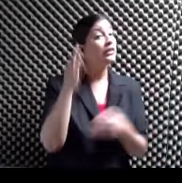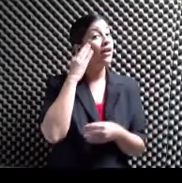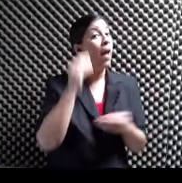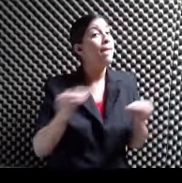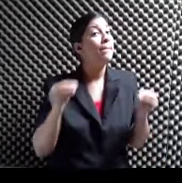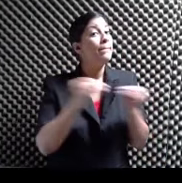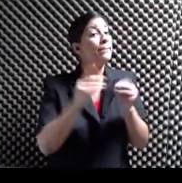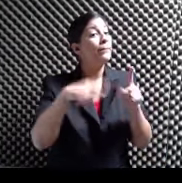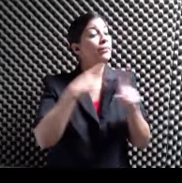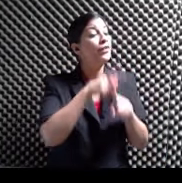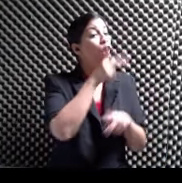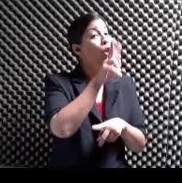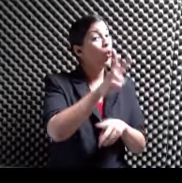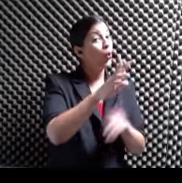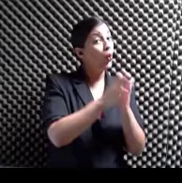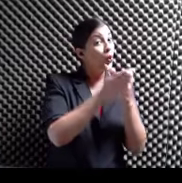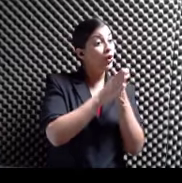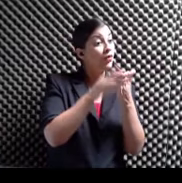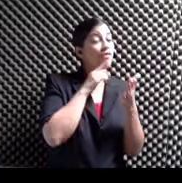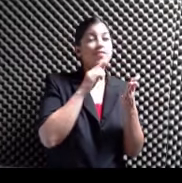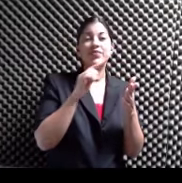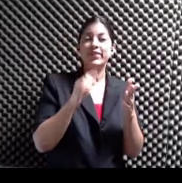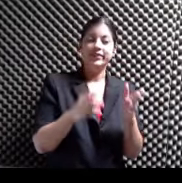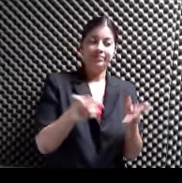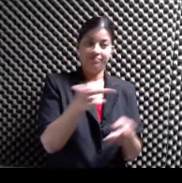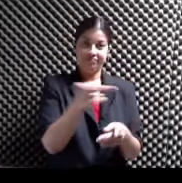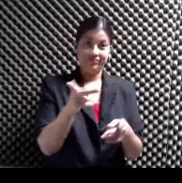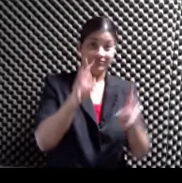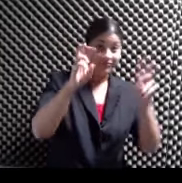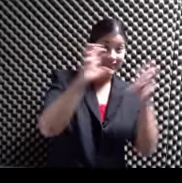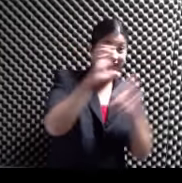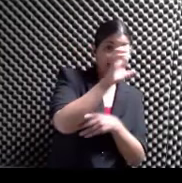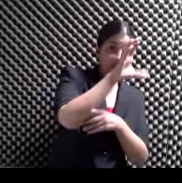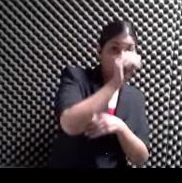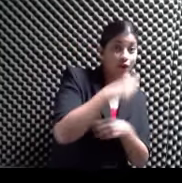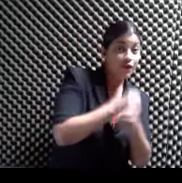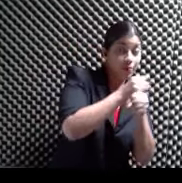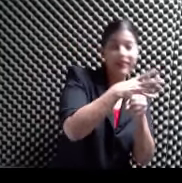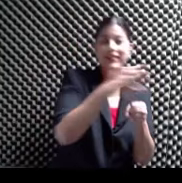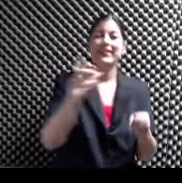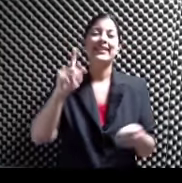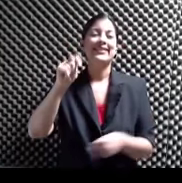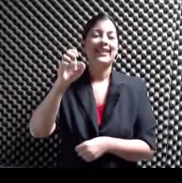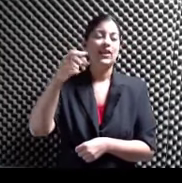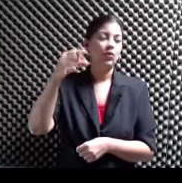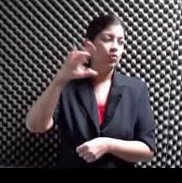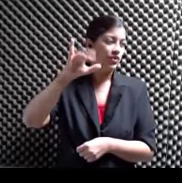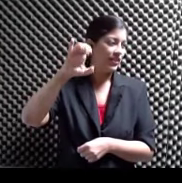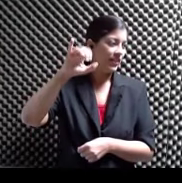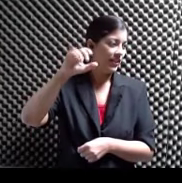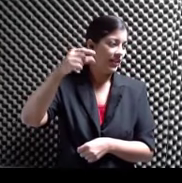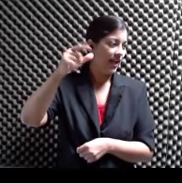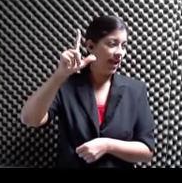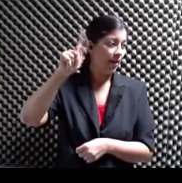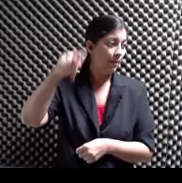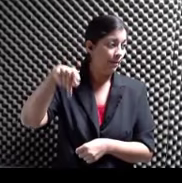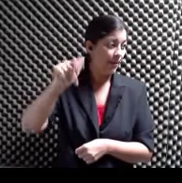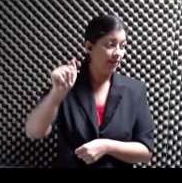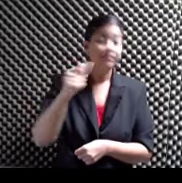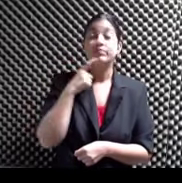libros El eco de las formas Y Tegucigalpa Que es el juego Que ya yo estoy Bien interesada Tenemos que ir Sí pues Tenemos que ir A